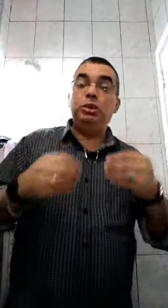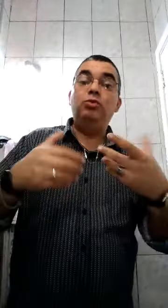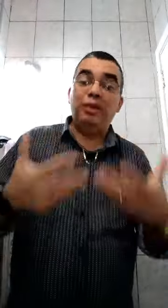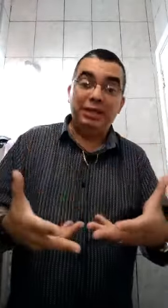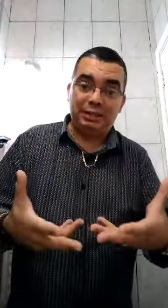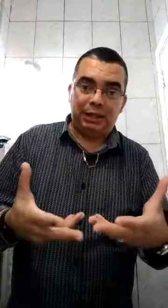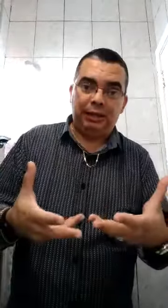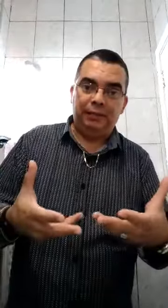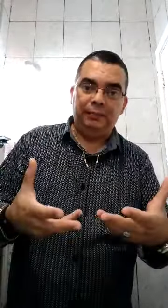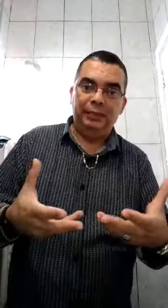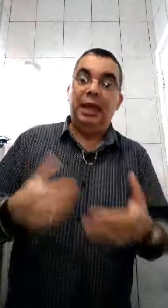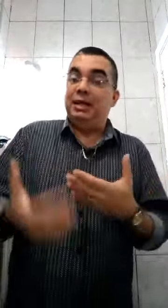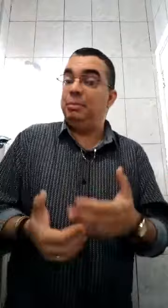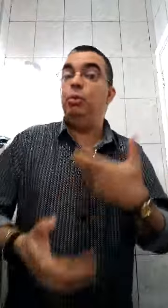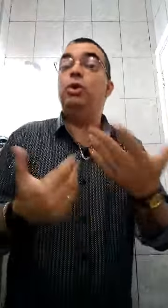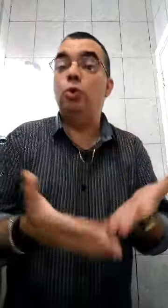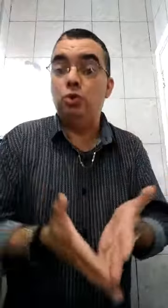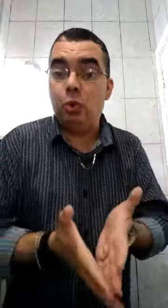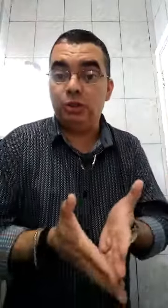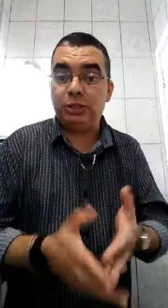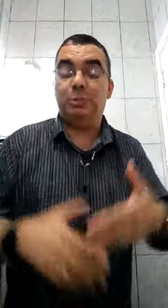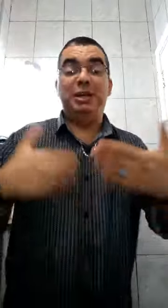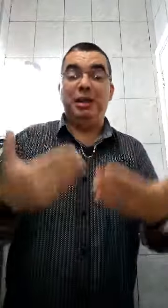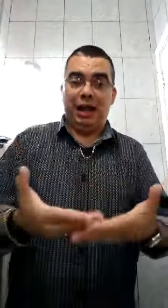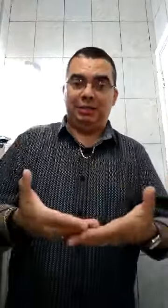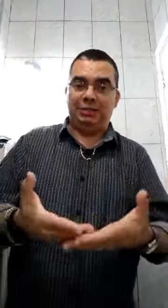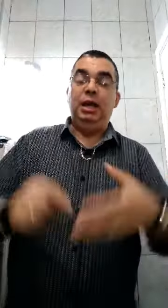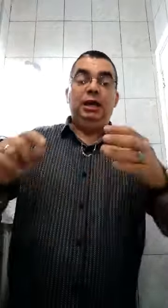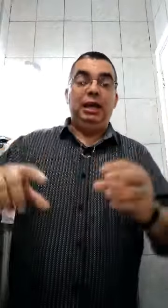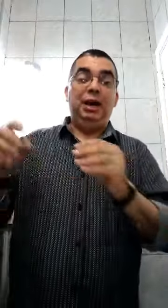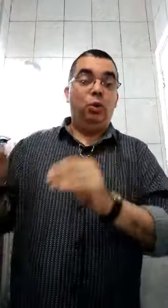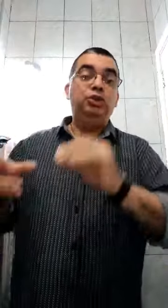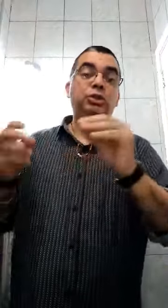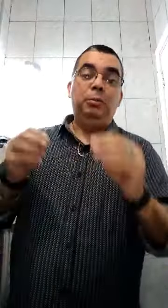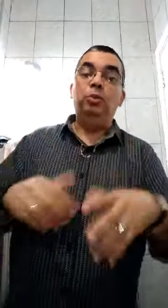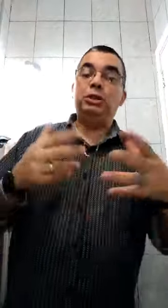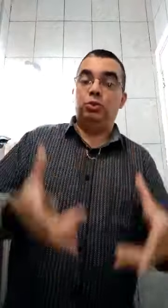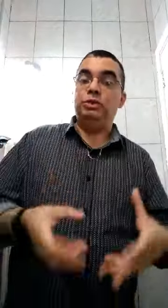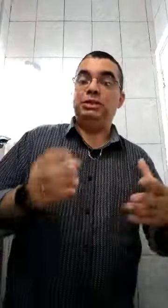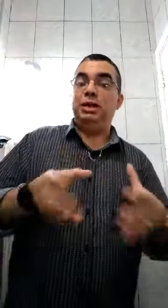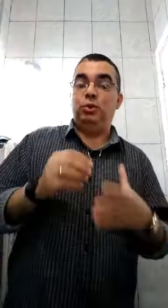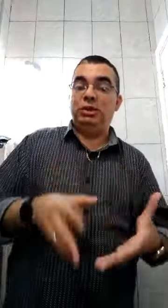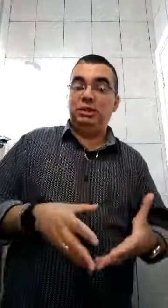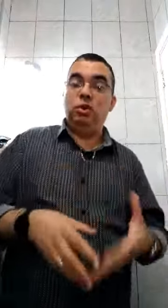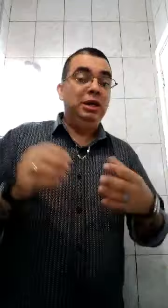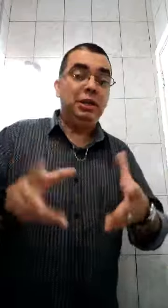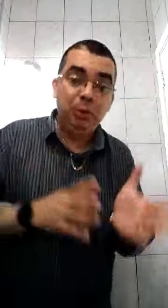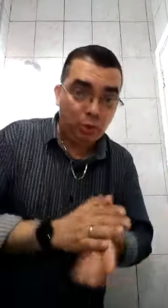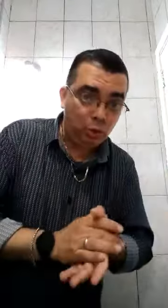muita conversa. É saber o que o outro gosta, as preliminares. E é onde muitas coisas têm acontecido. Saber o que o